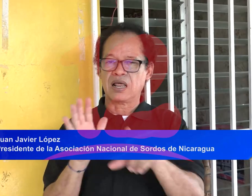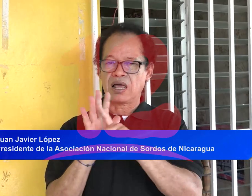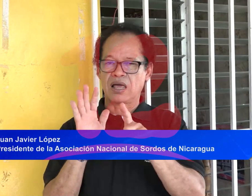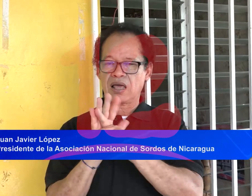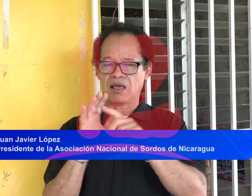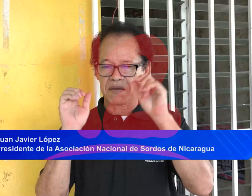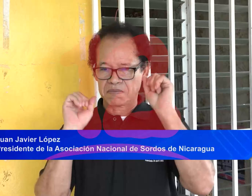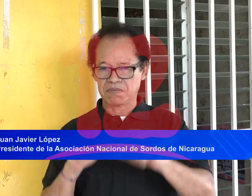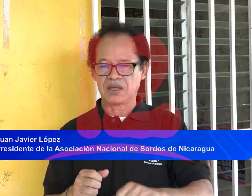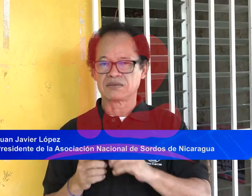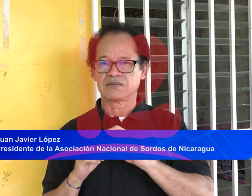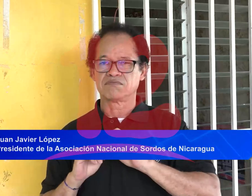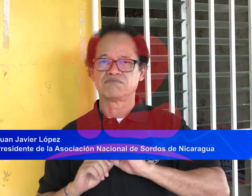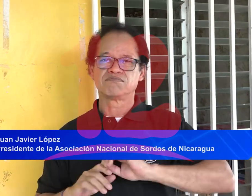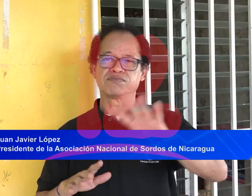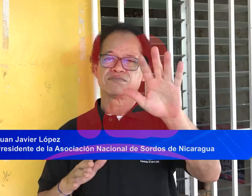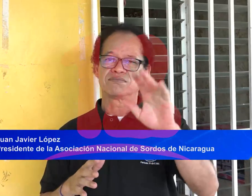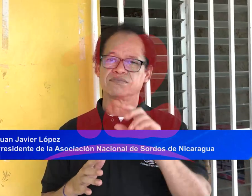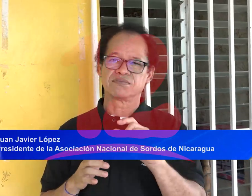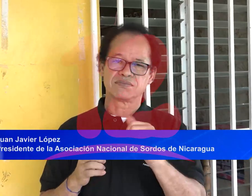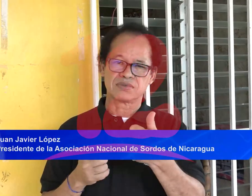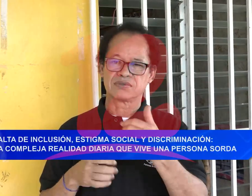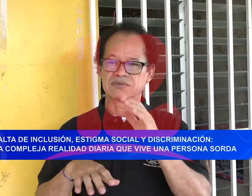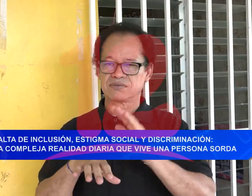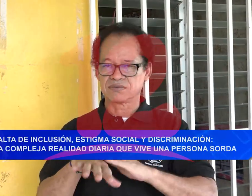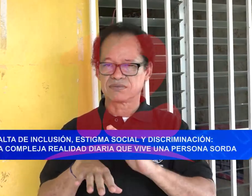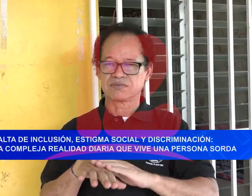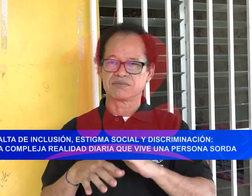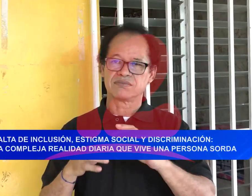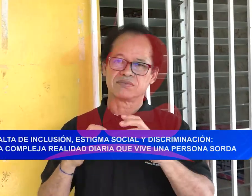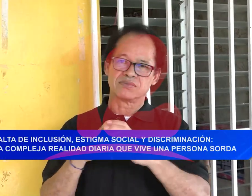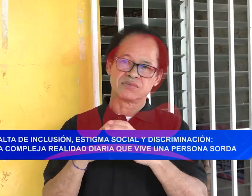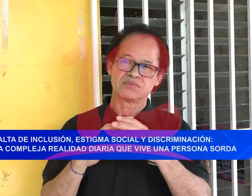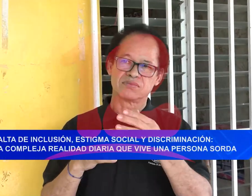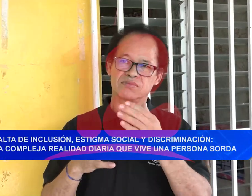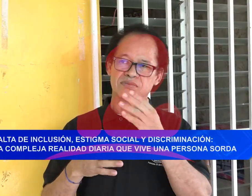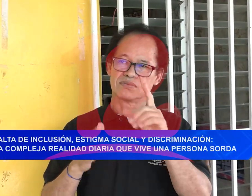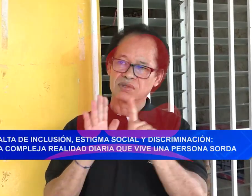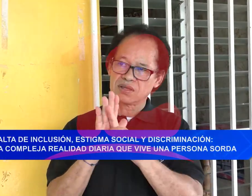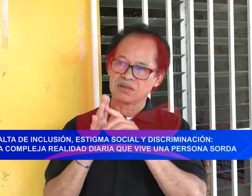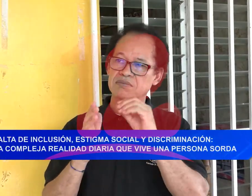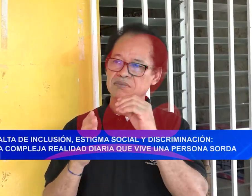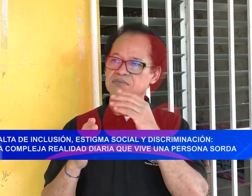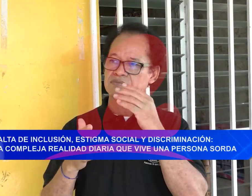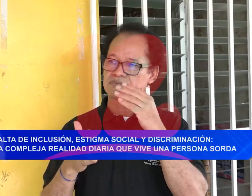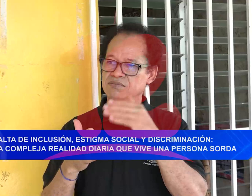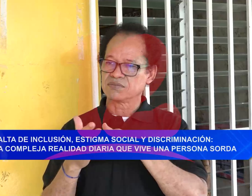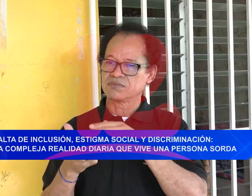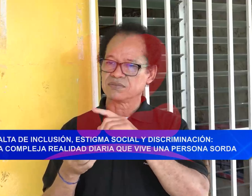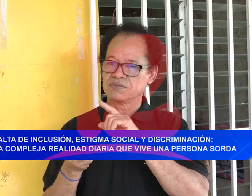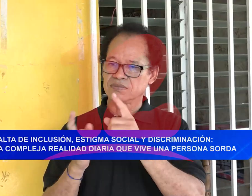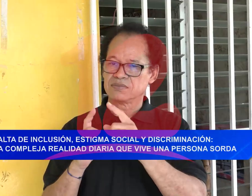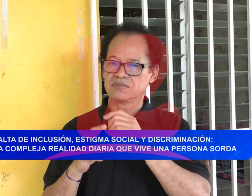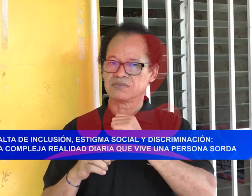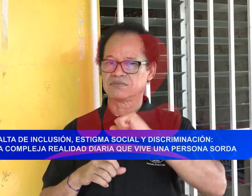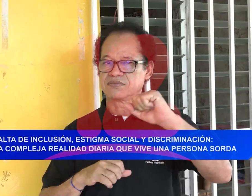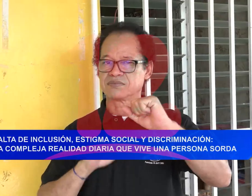discriminación, pero ha venido a fortalecer lo que son las leyes, el marco jurídico de nuestro país, la ley de las personas con